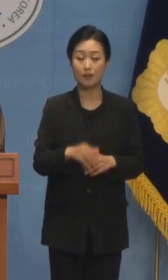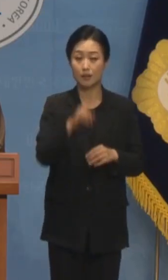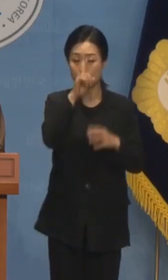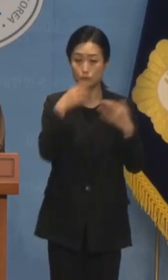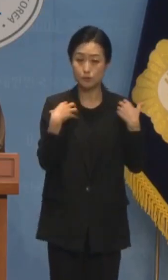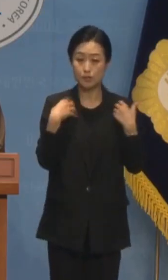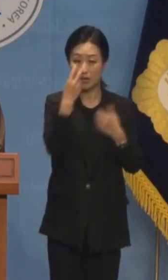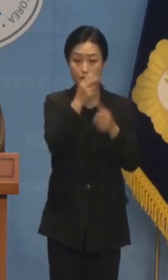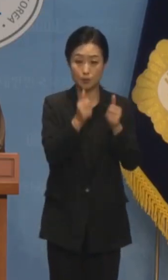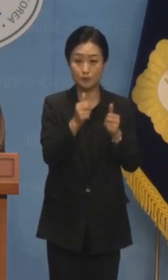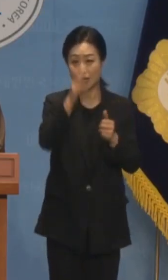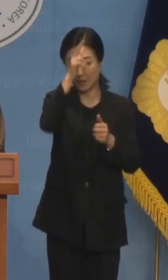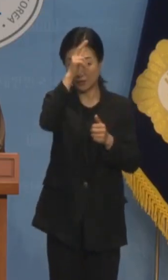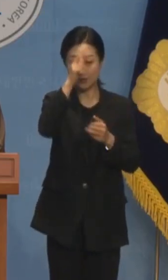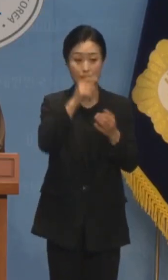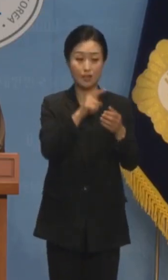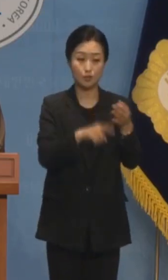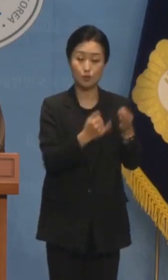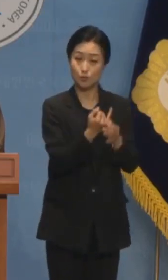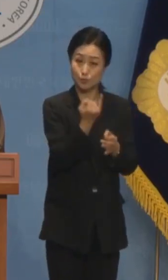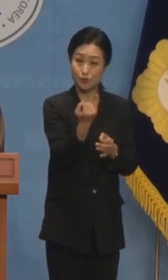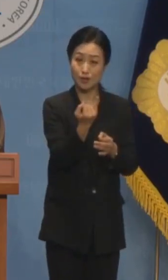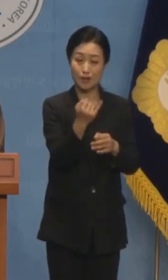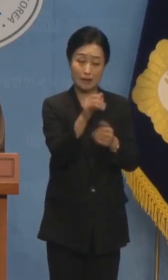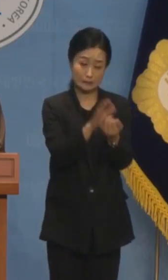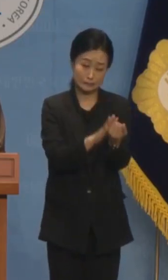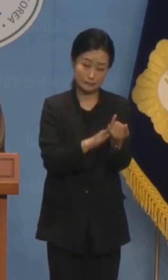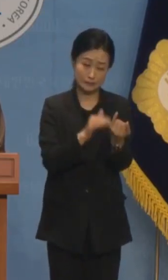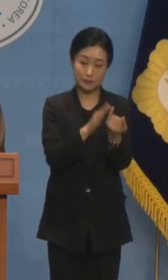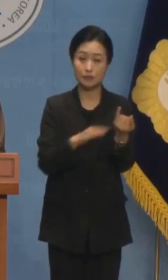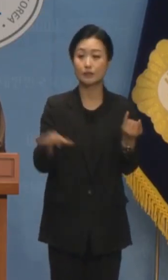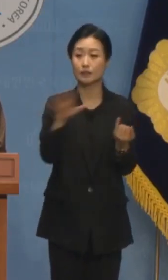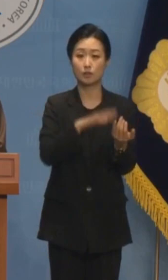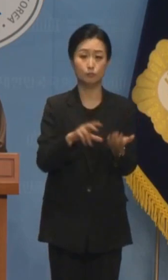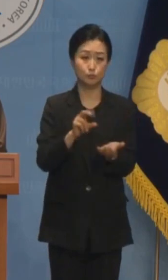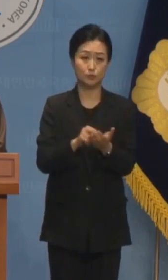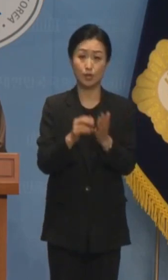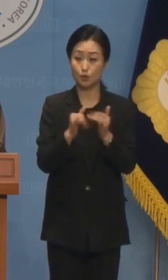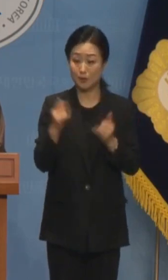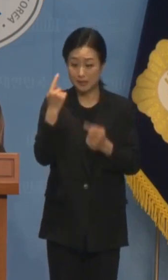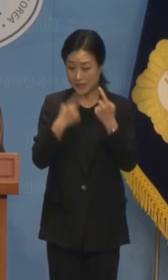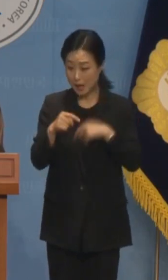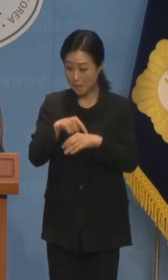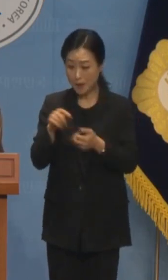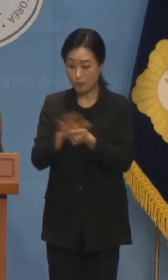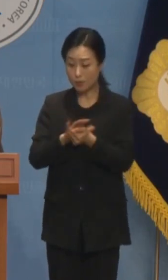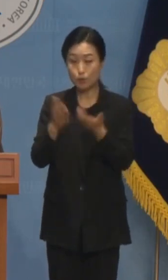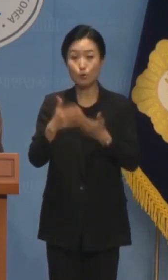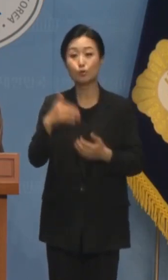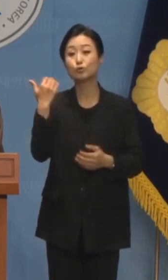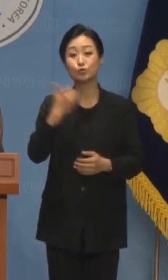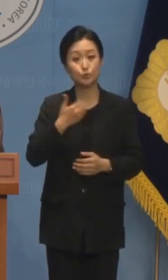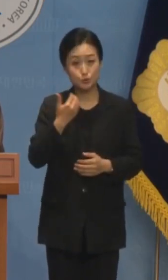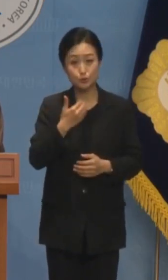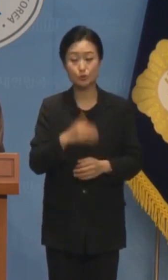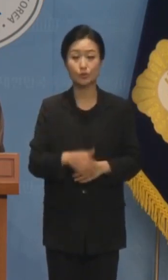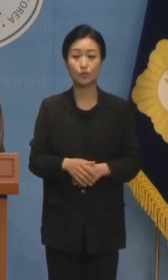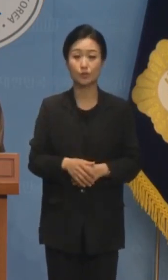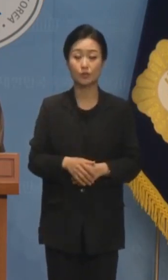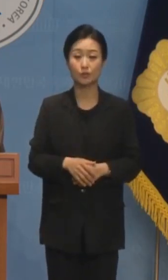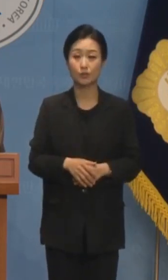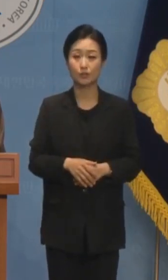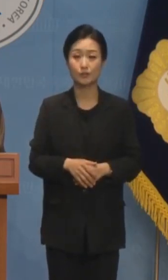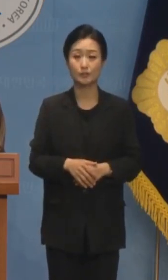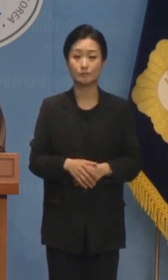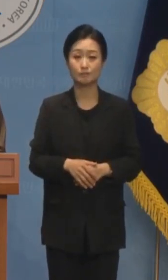중요한 건 여사님의 마음입니다 진정 국민의 상한 마음을 챙기는 이 정권 정부 어디에도